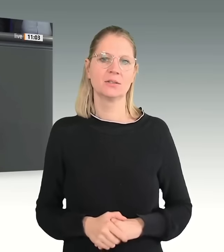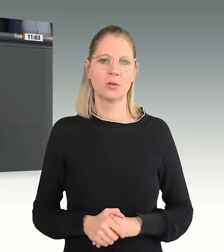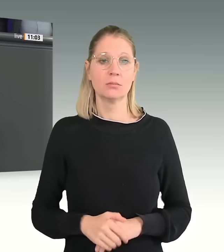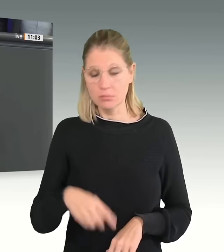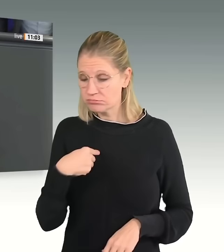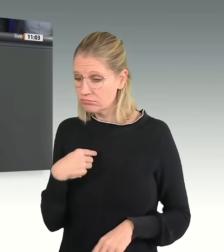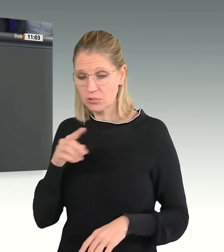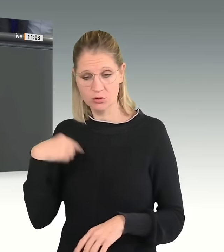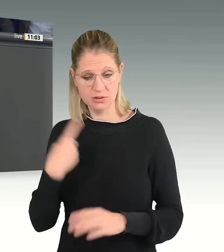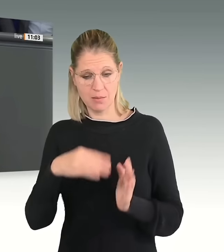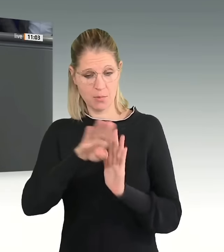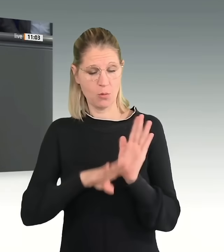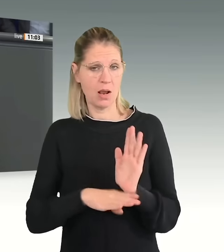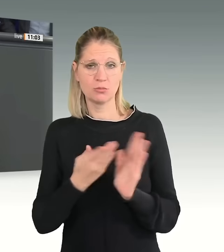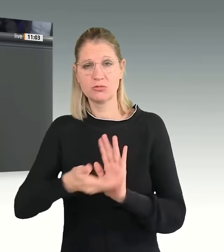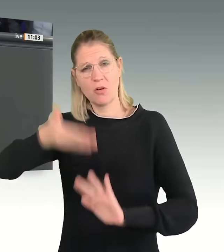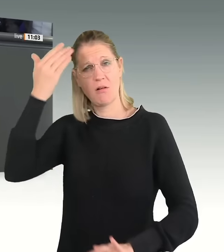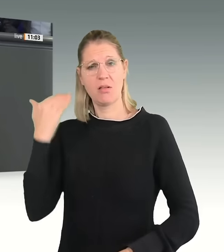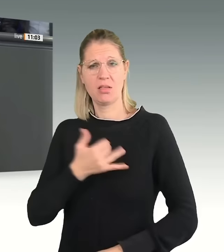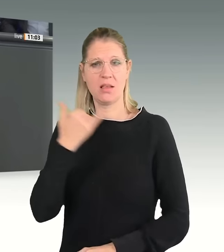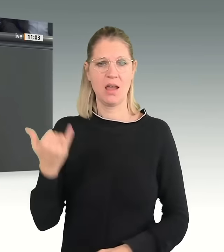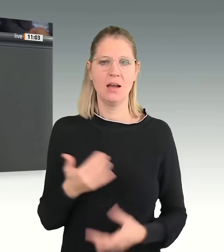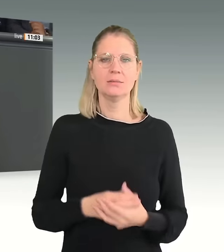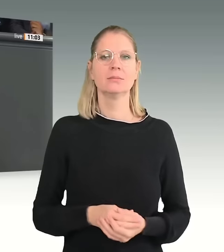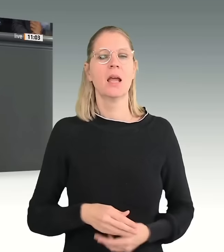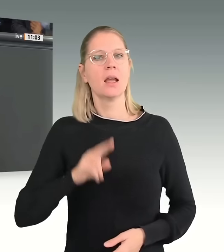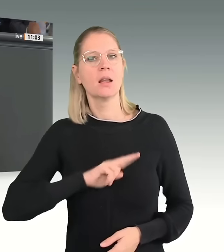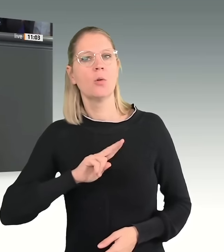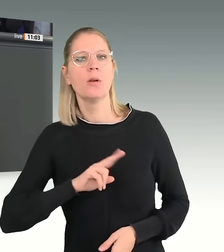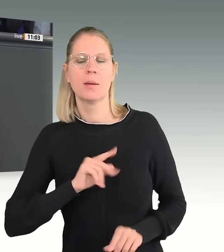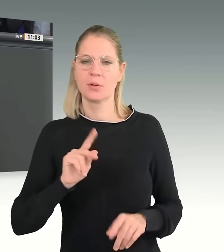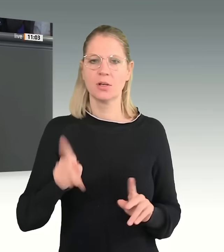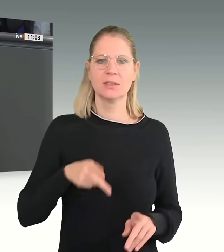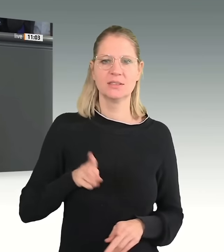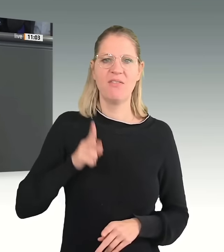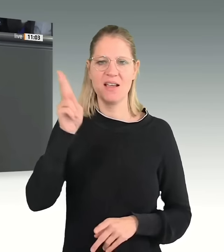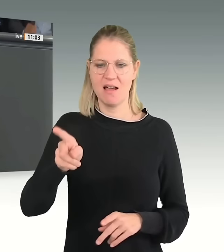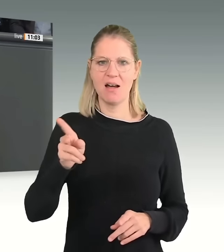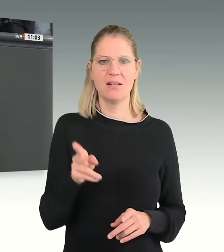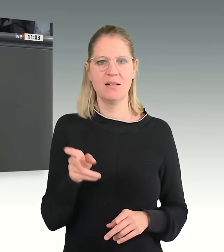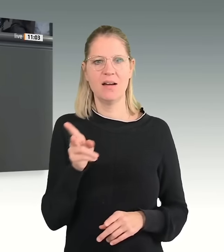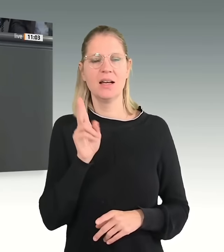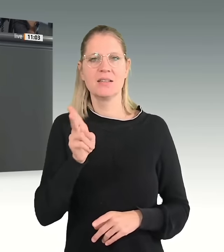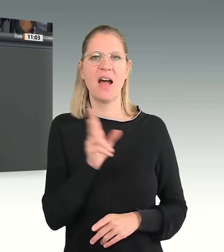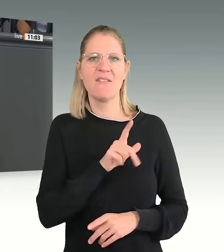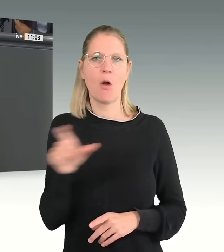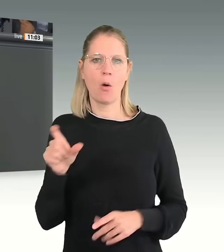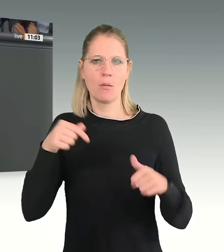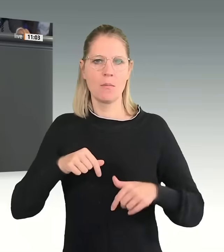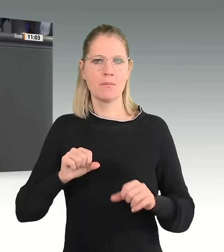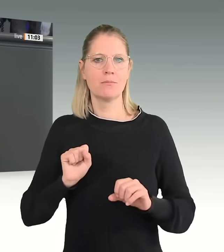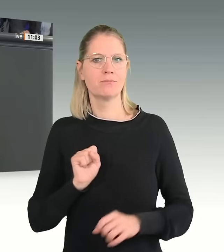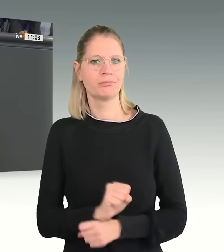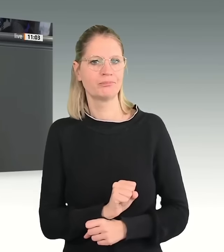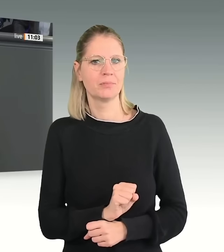Geduldete wollen Sie lediglich zwei Wochen im Land lassen und dann wieder ins Ausland schicken, wenn dort ein Schutzstatus vorliegt. Das heißt, Sie